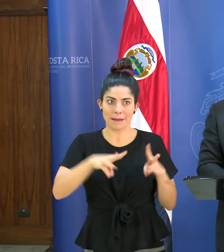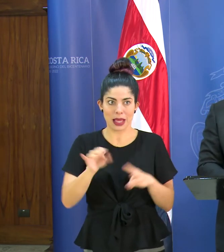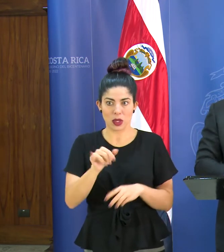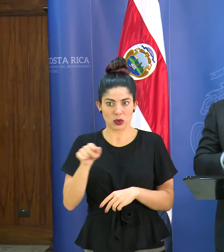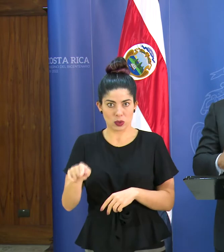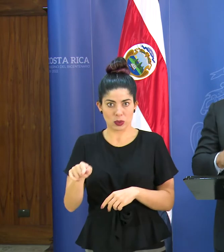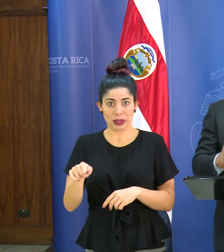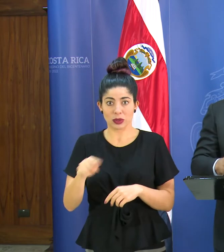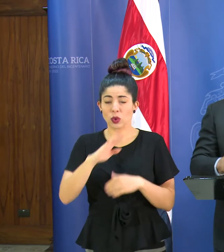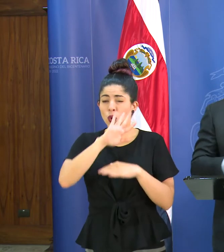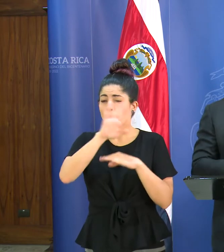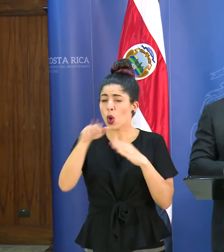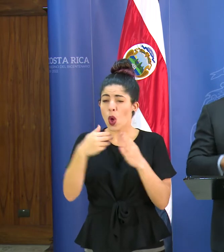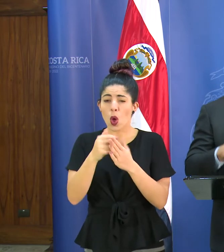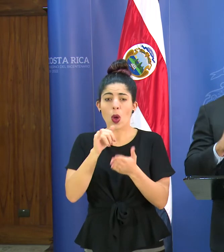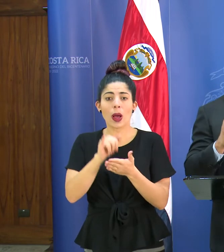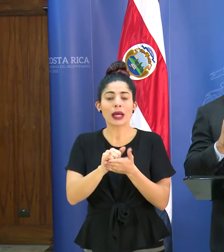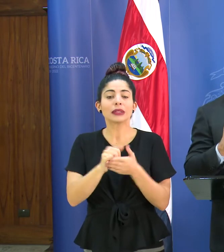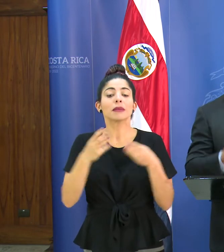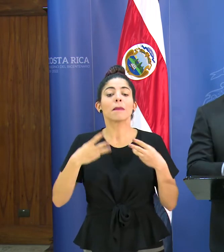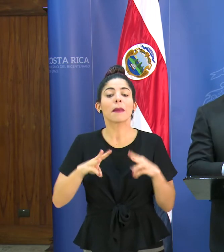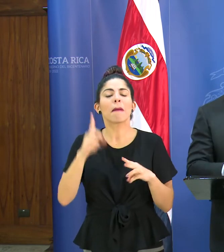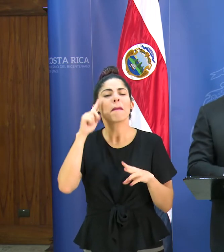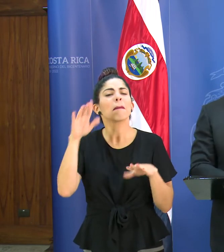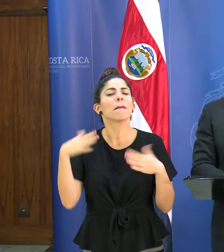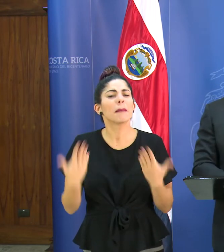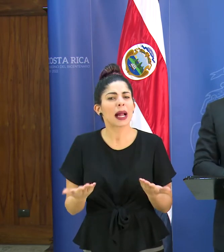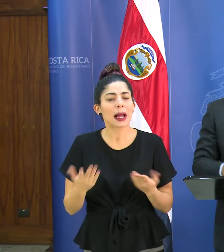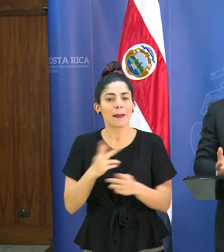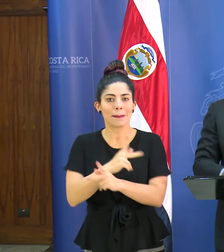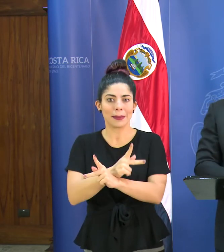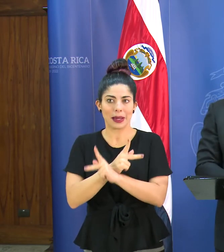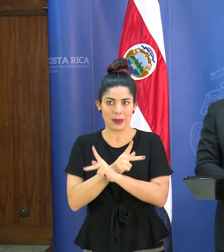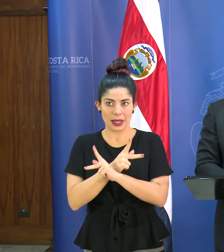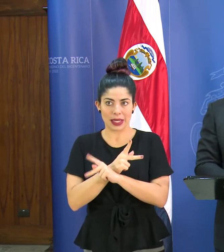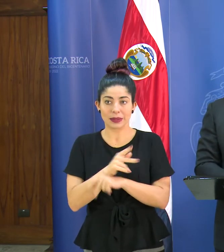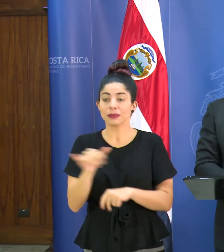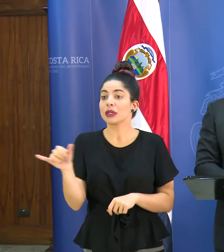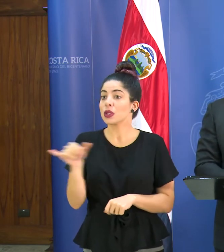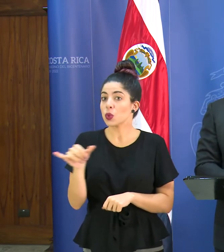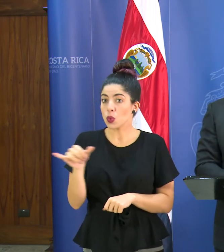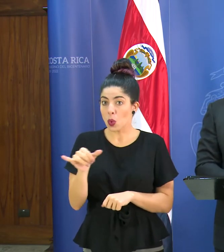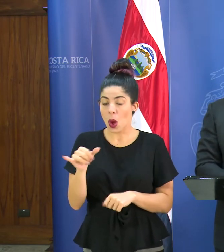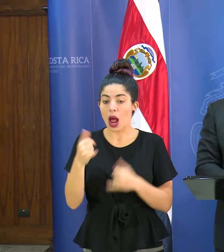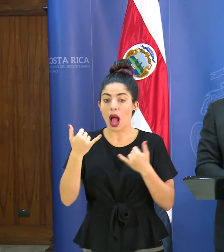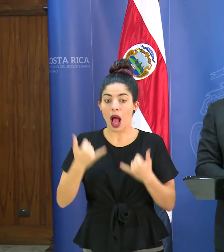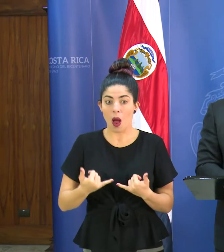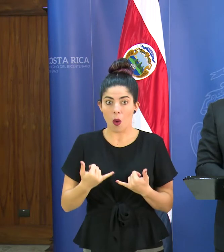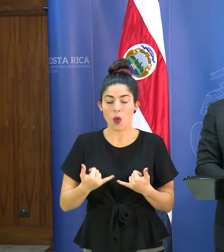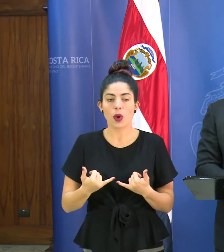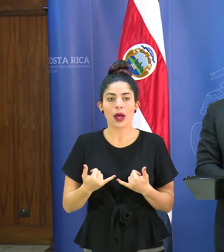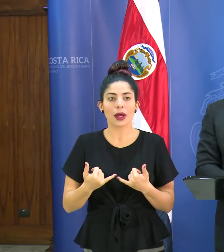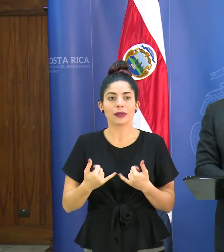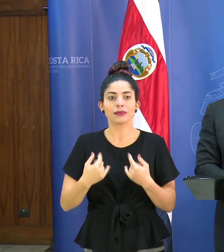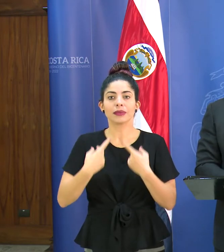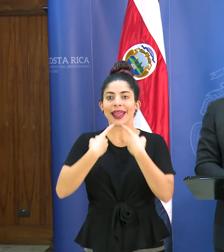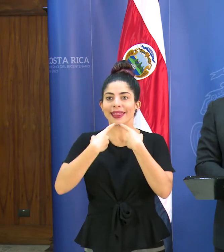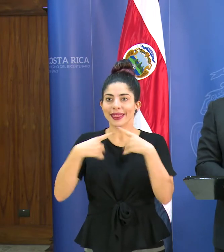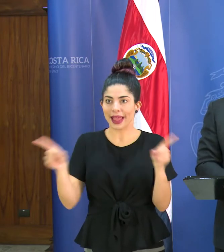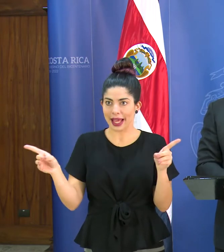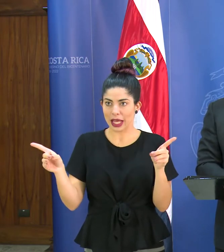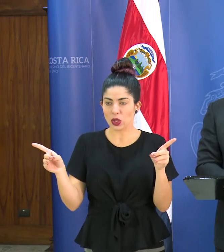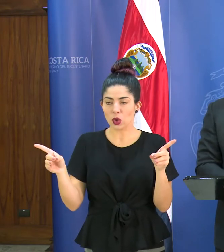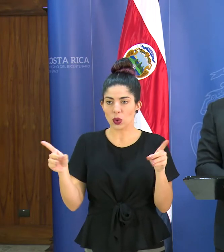este sentido. Todo esto son medidas de prevención. De igual forma, se está girando un decreto